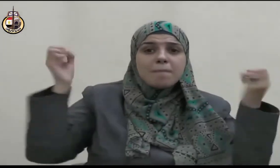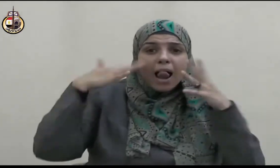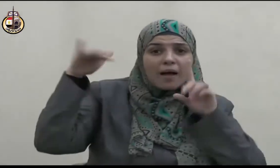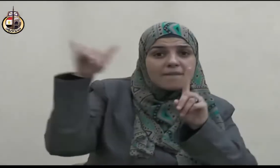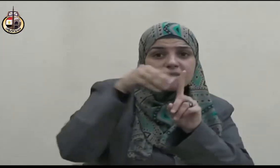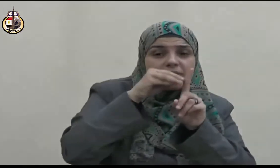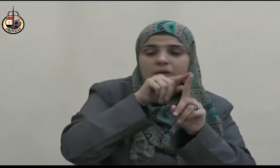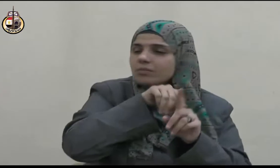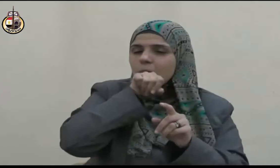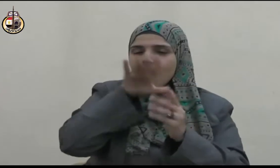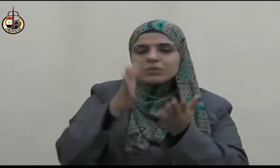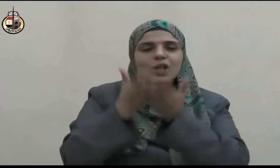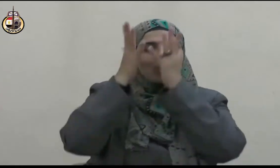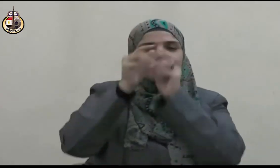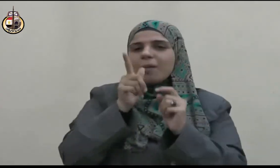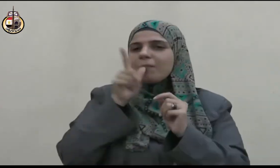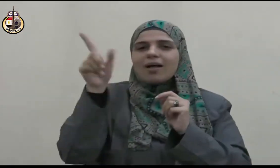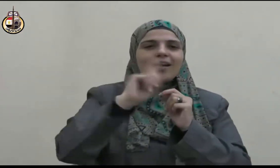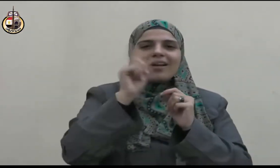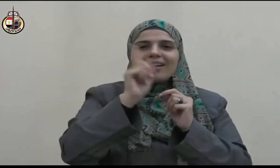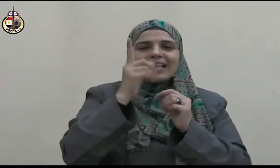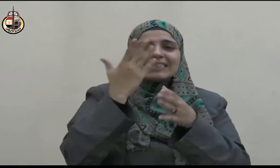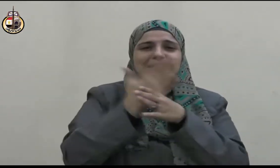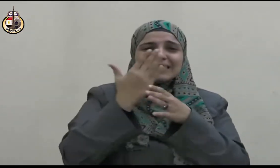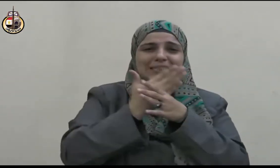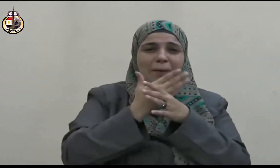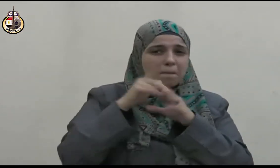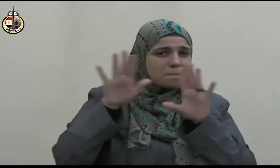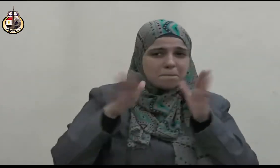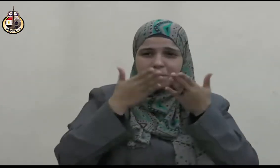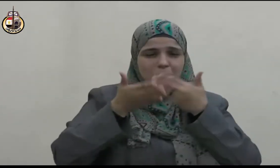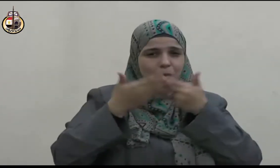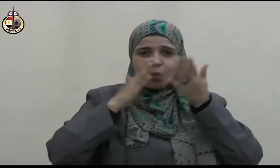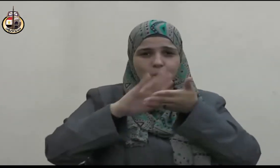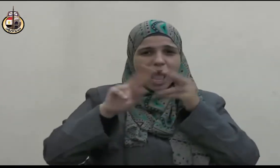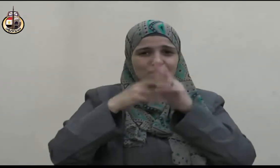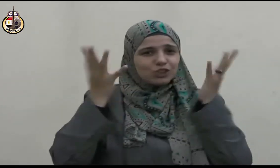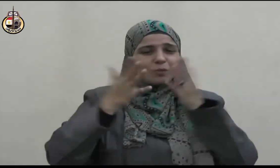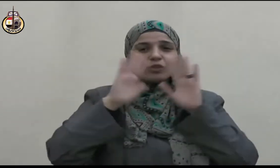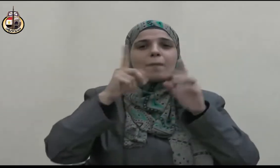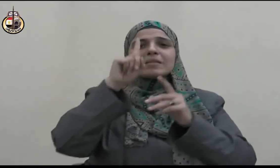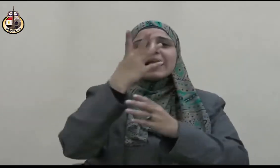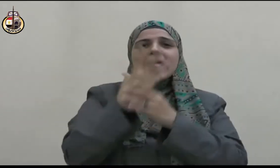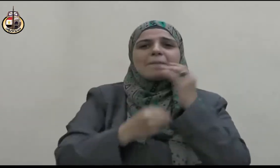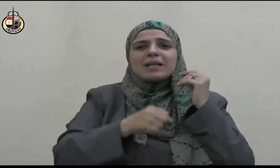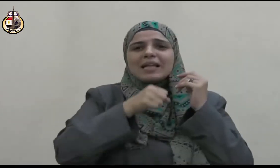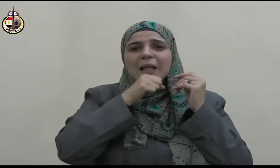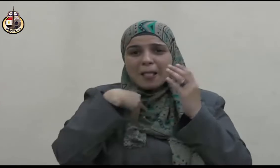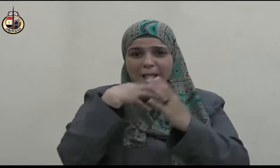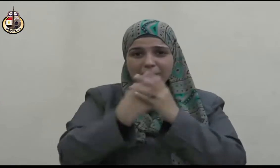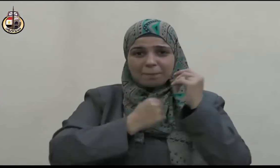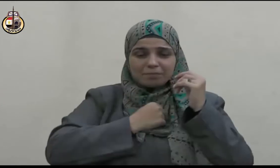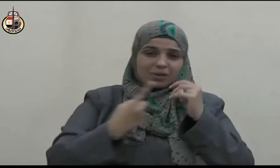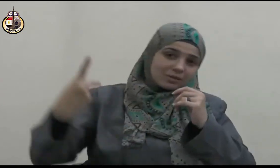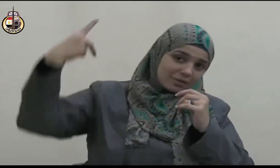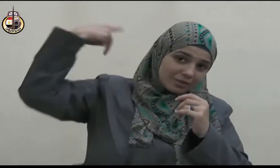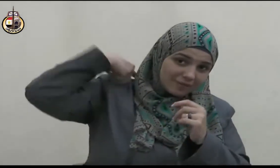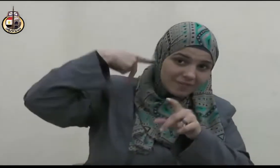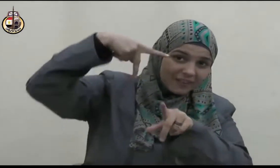صنعته لما صنعت ولا لشيء تركته لما تركت وكذلك